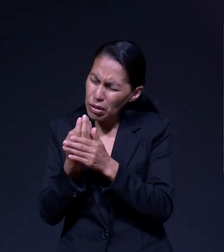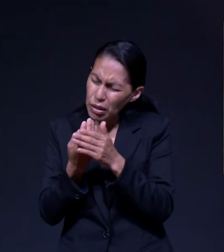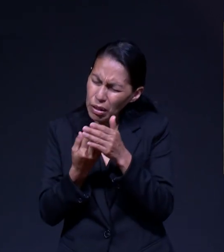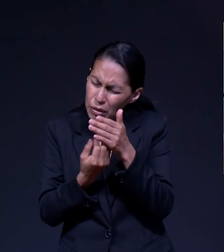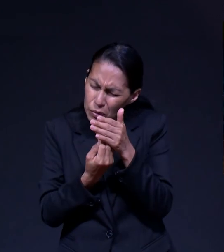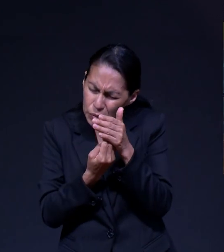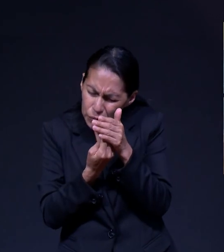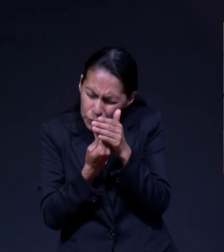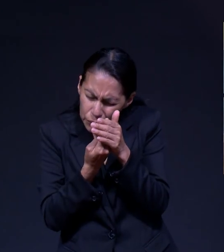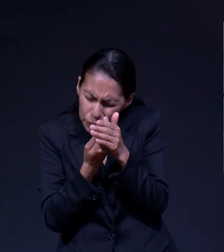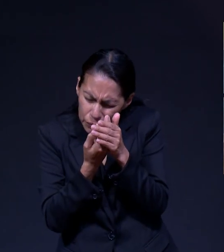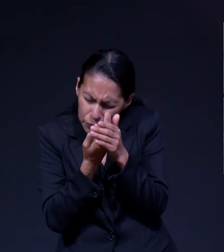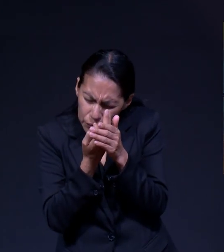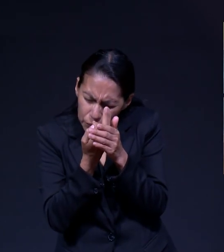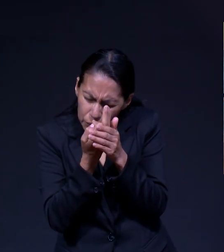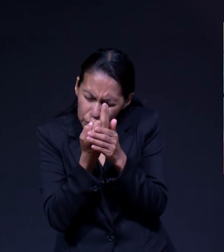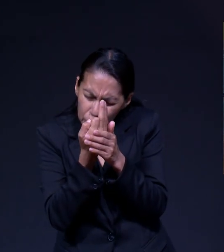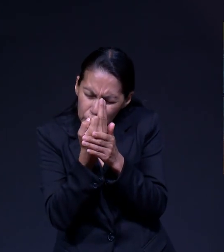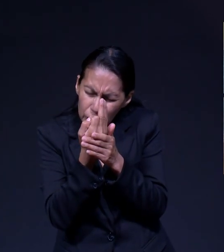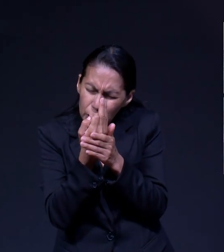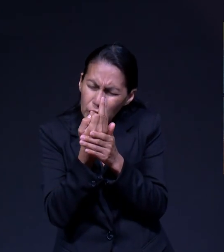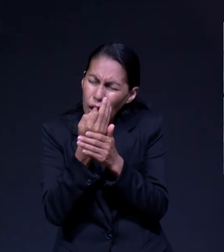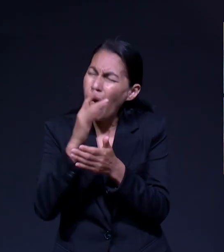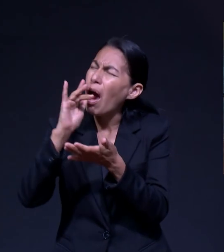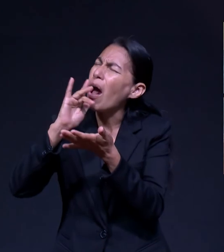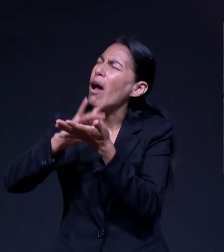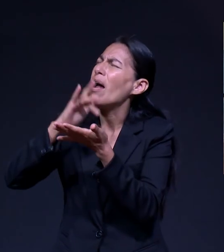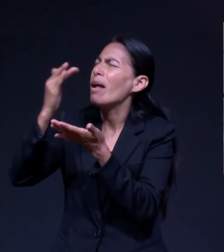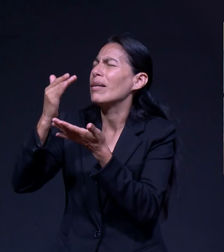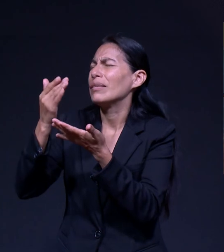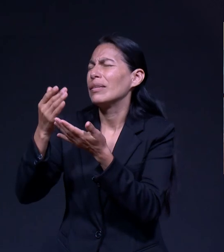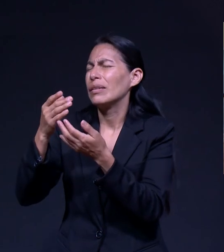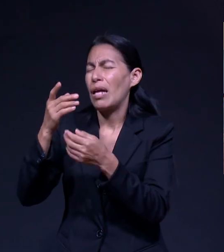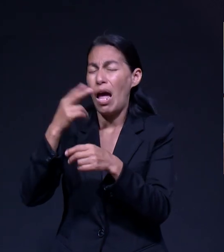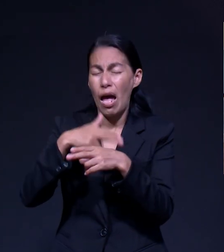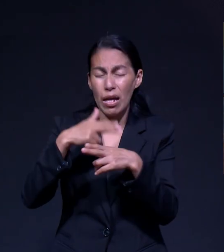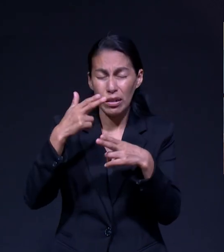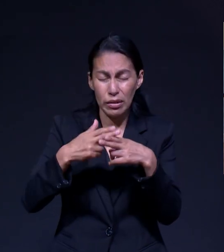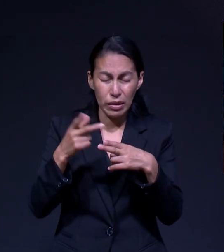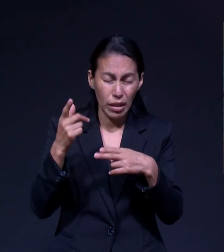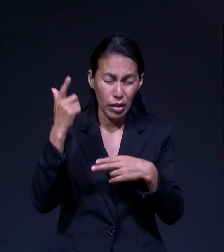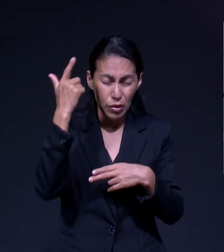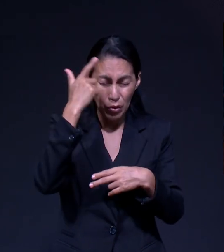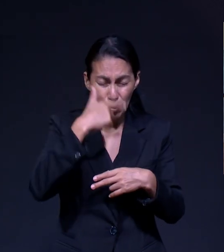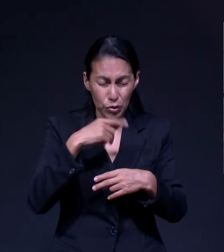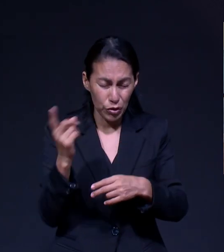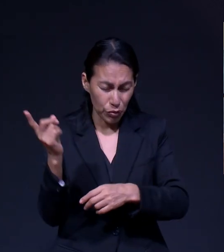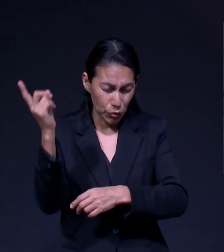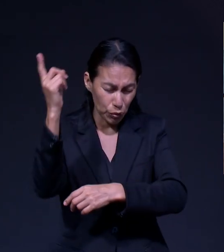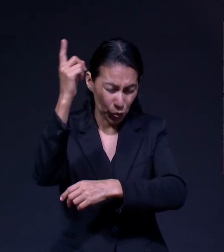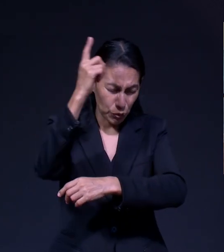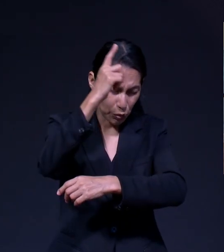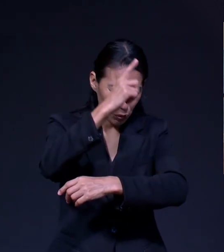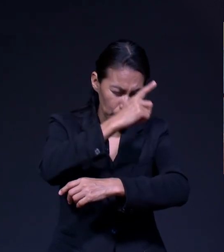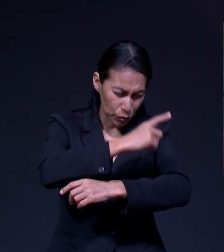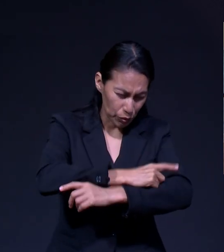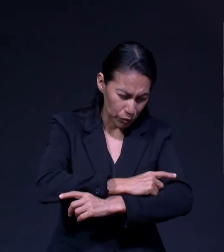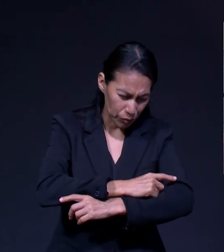cuando amanece y te damos gracias por el nuevo día, hasta la noche cuando te agradecemos por el día